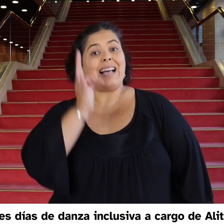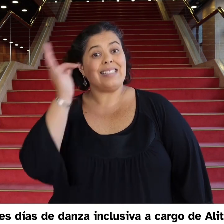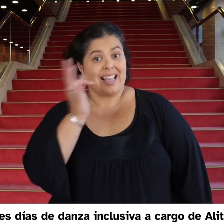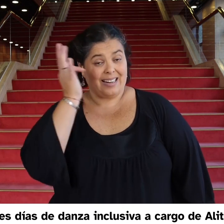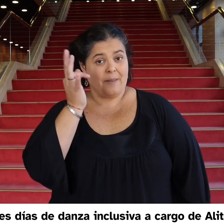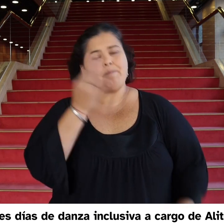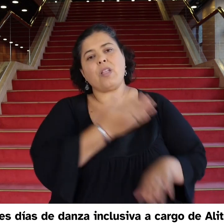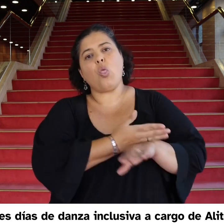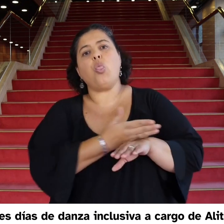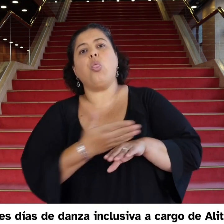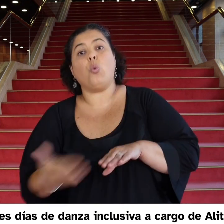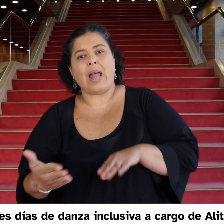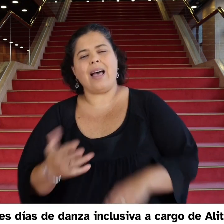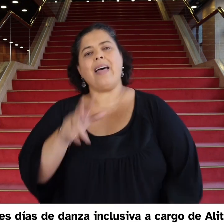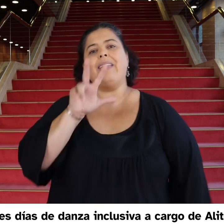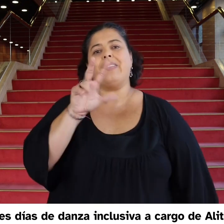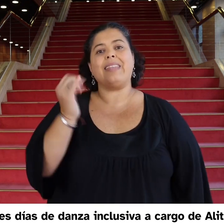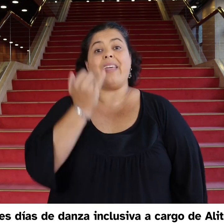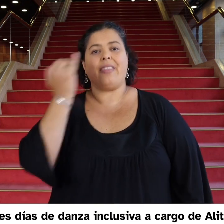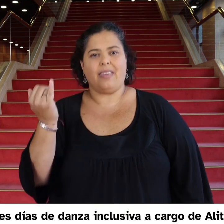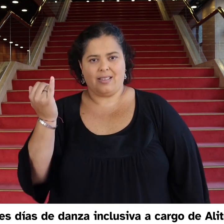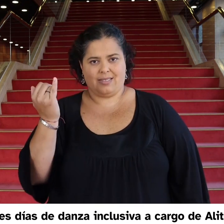Taller de tres días a cargo de Alito Alesi